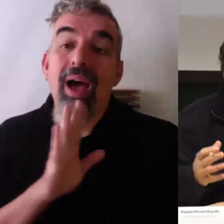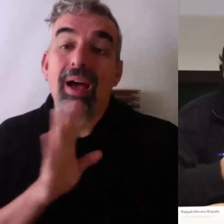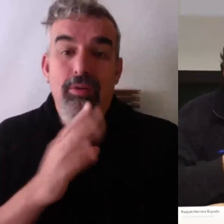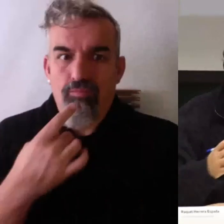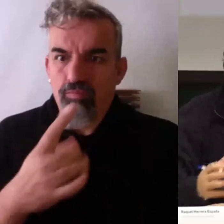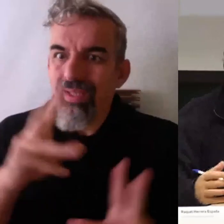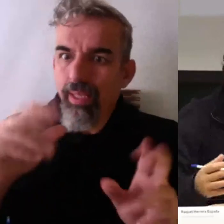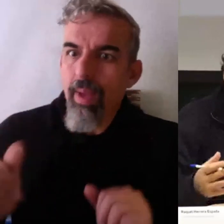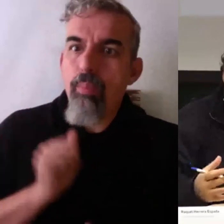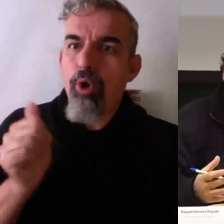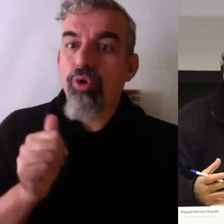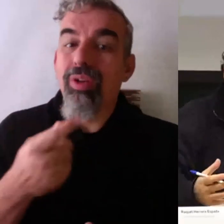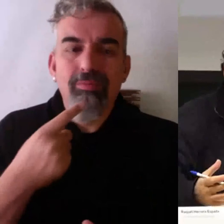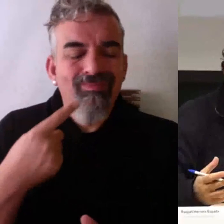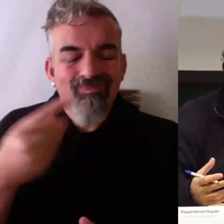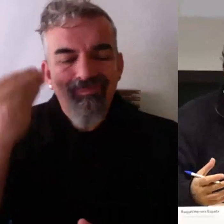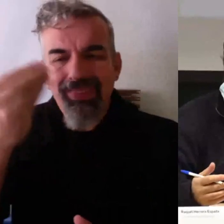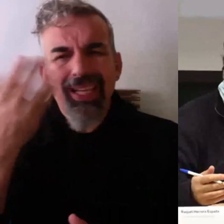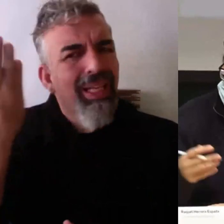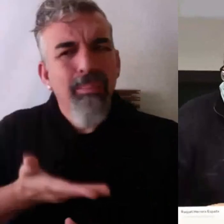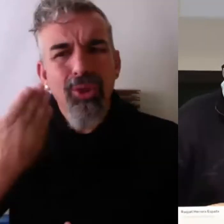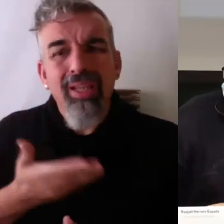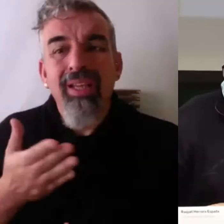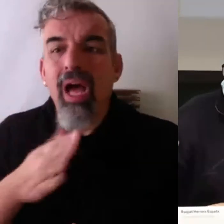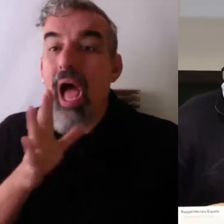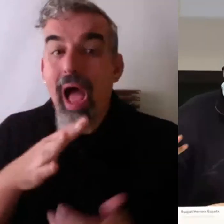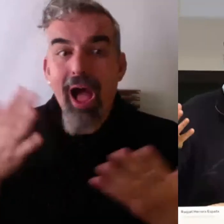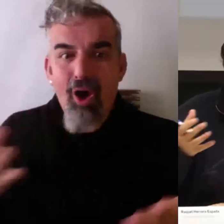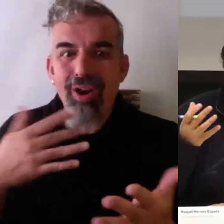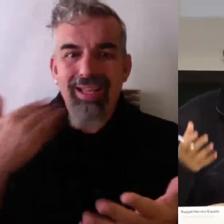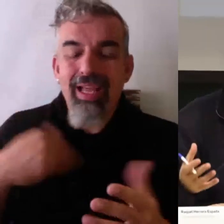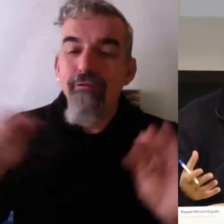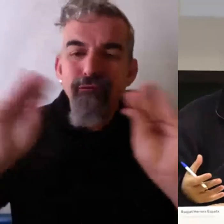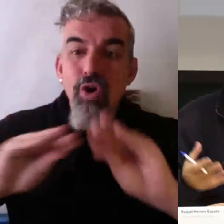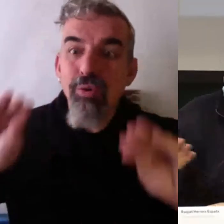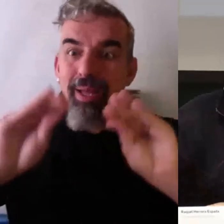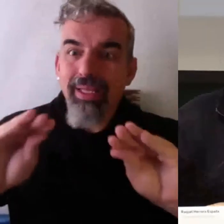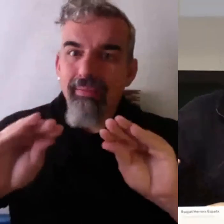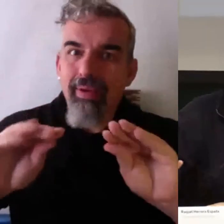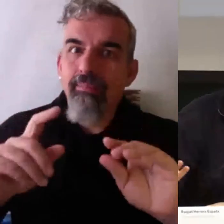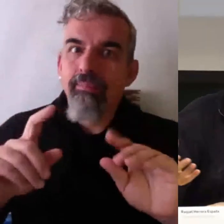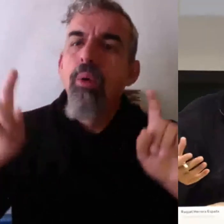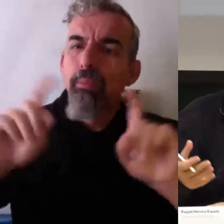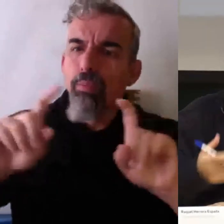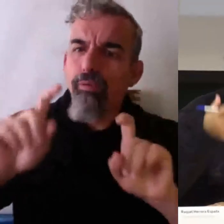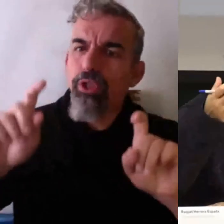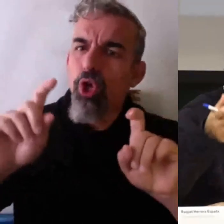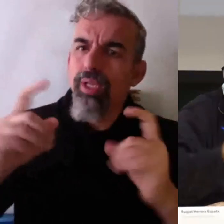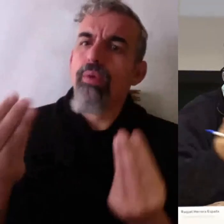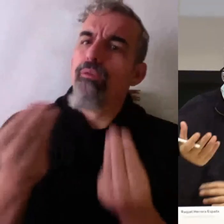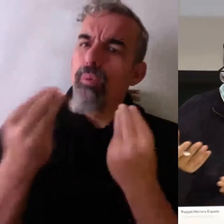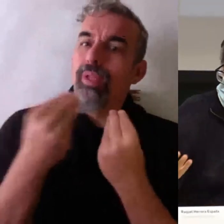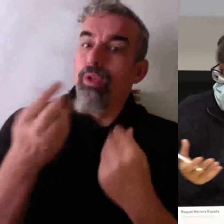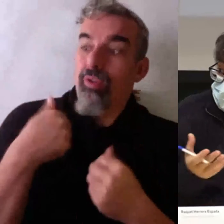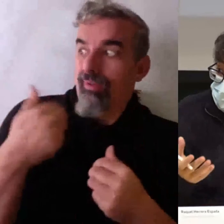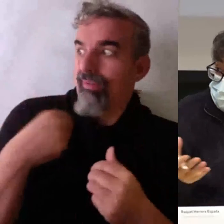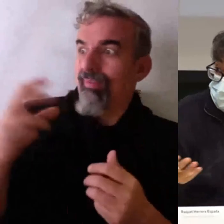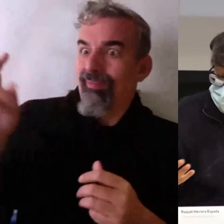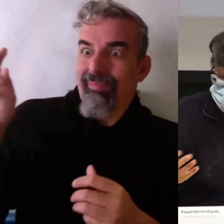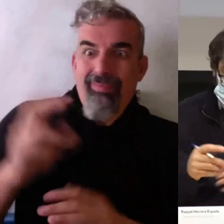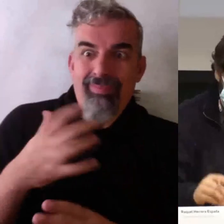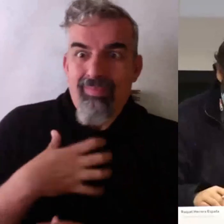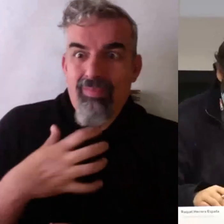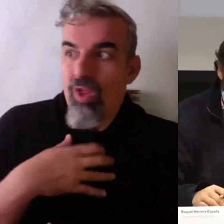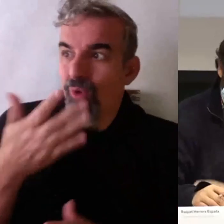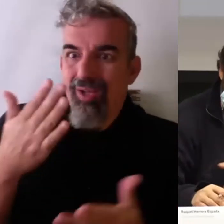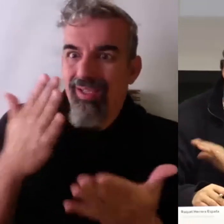encantado, porque me parece que es fundamental entender que efectivamente estamos teniendo una parte formativa para vosotros en base a esto. Es que no puedo asistir porque es que pierdo